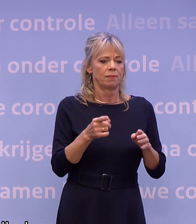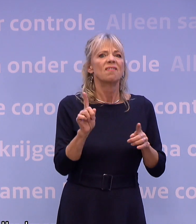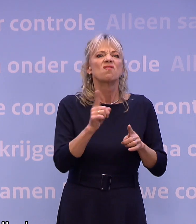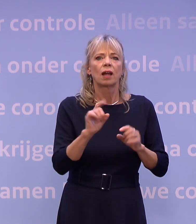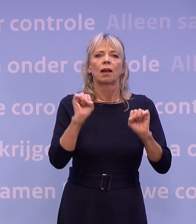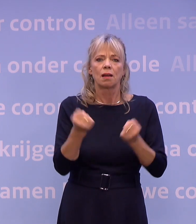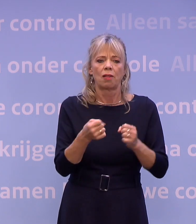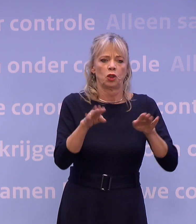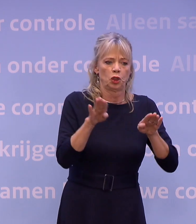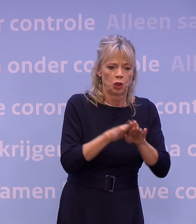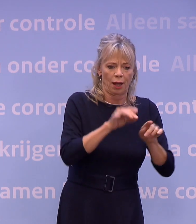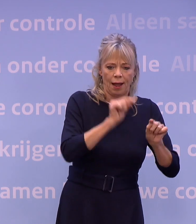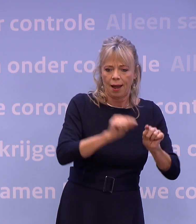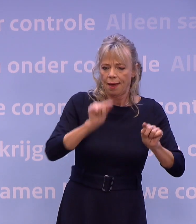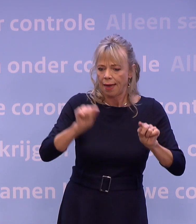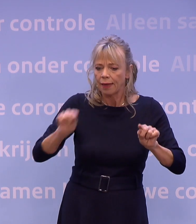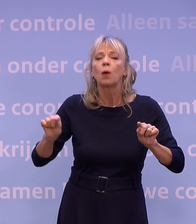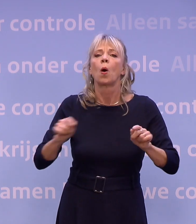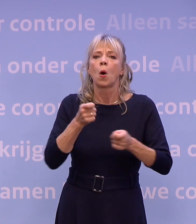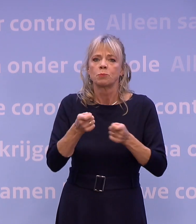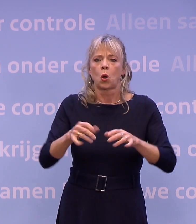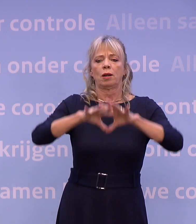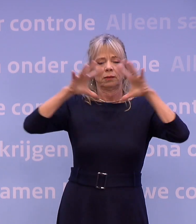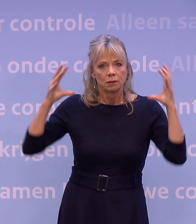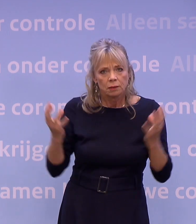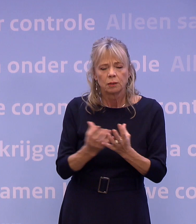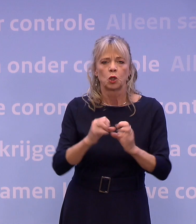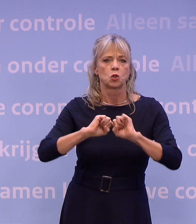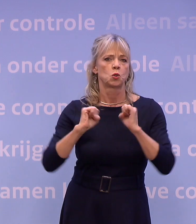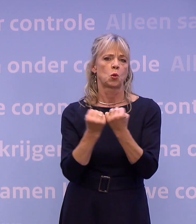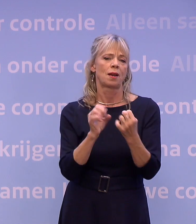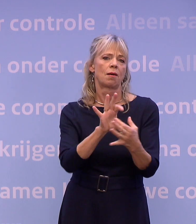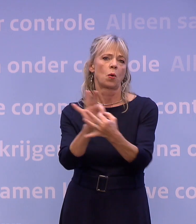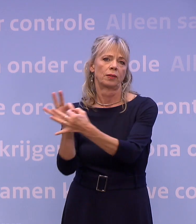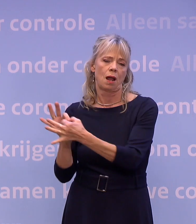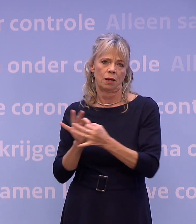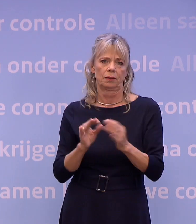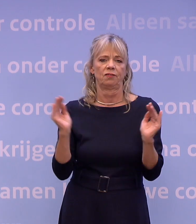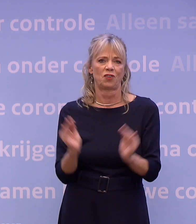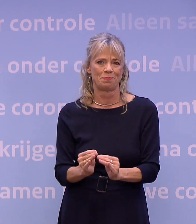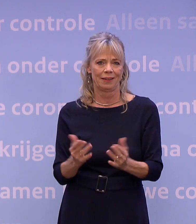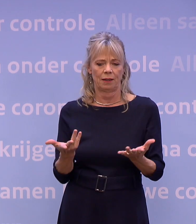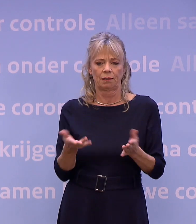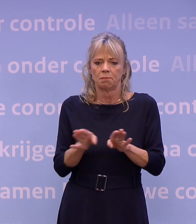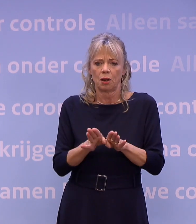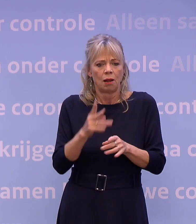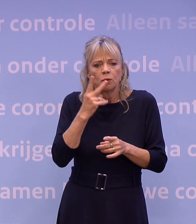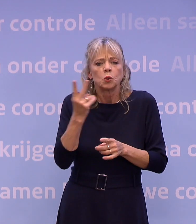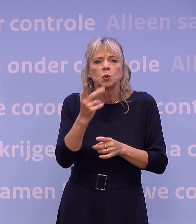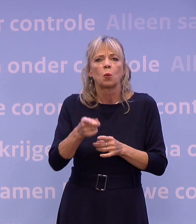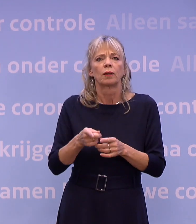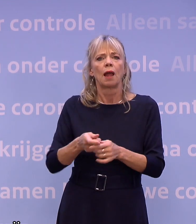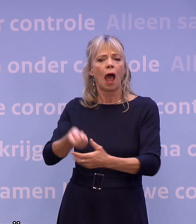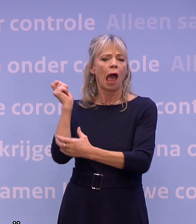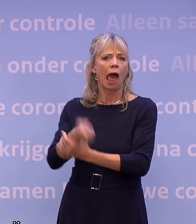moeten draaien om het aantal sociale contacten te verminderen. De hamer waarmee we het virus moeten plaats